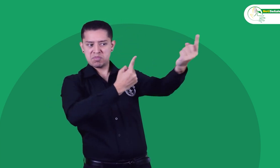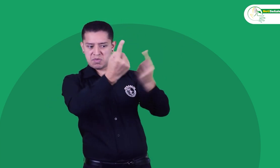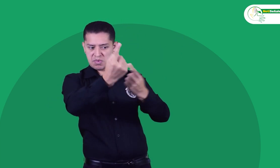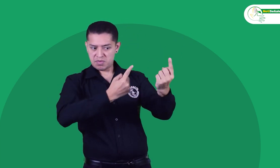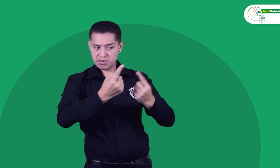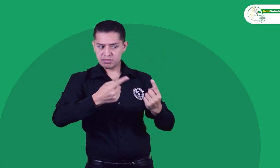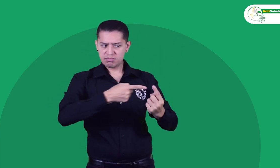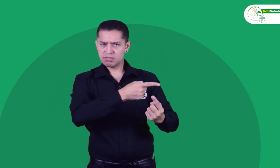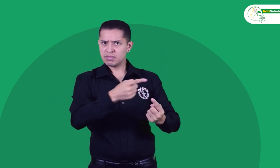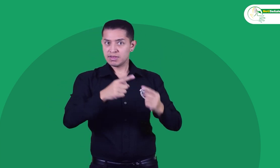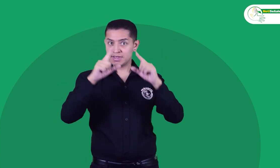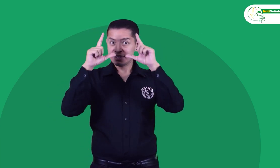Observen.